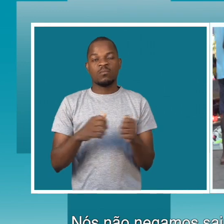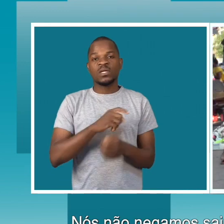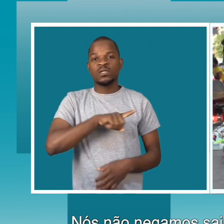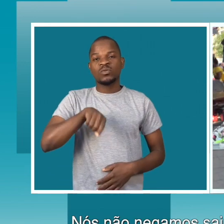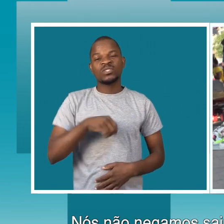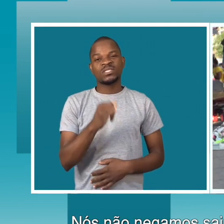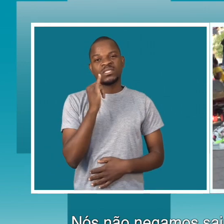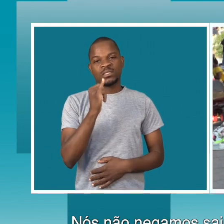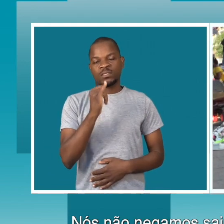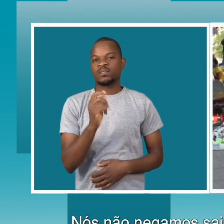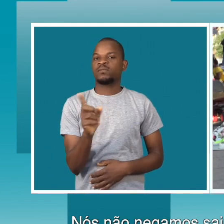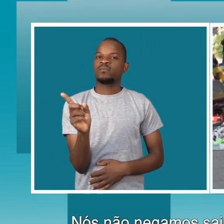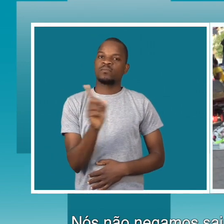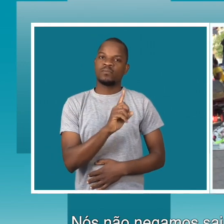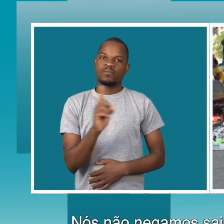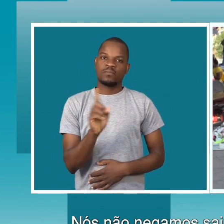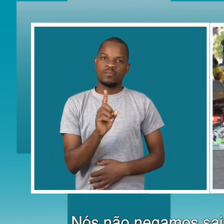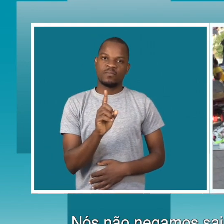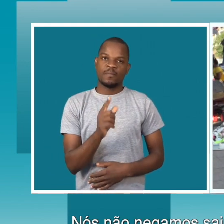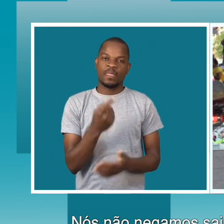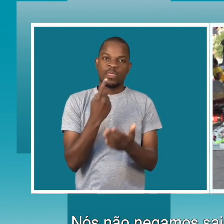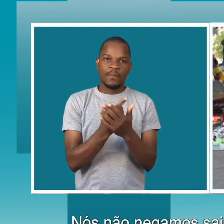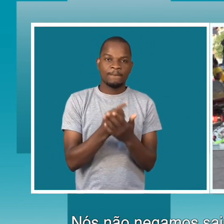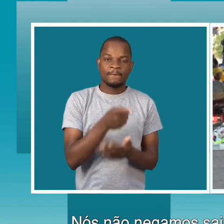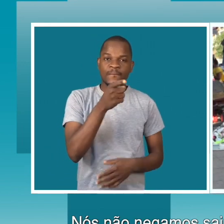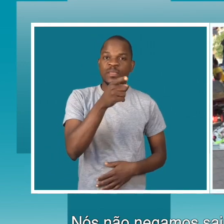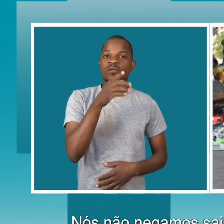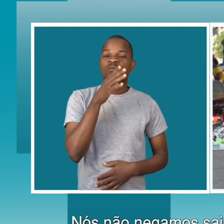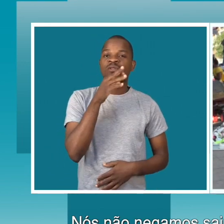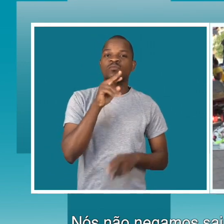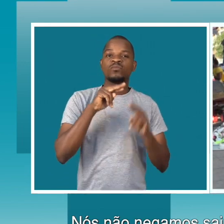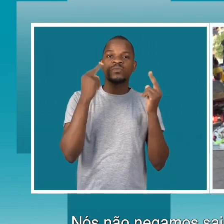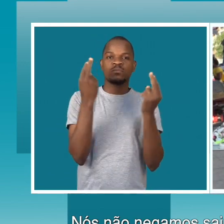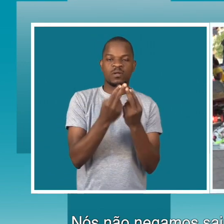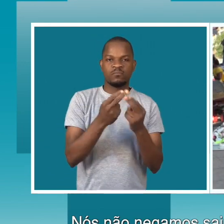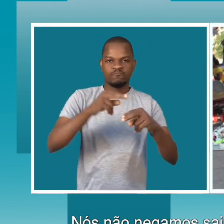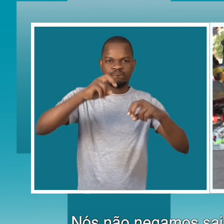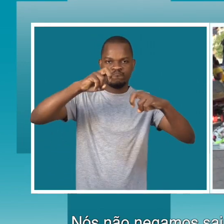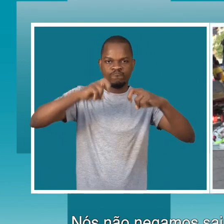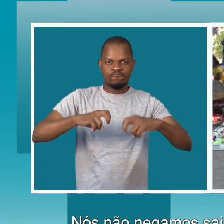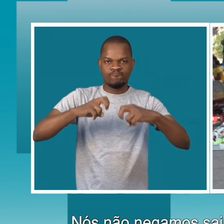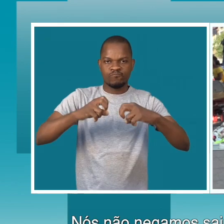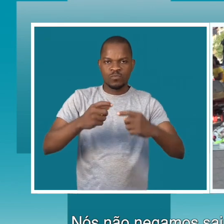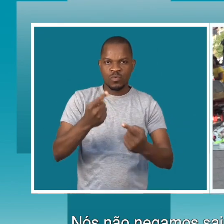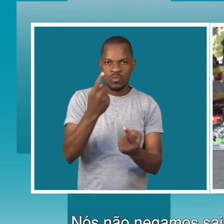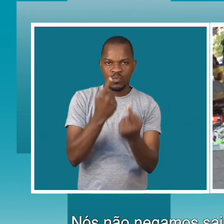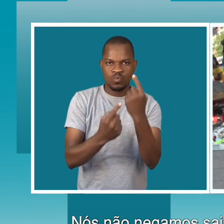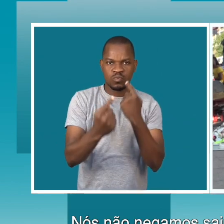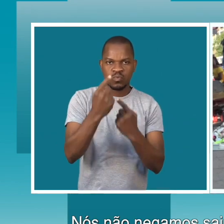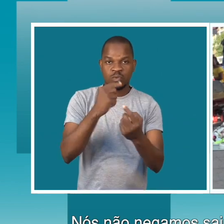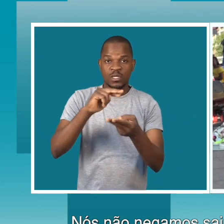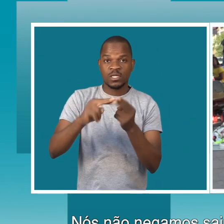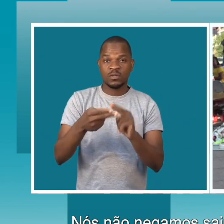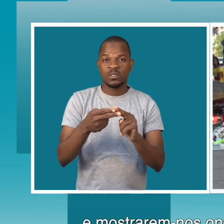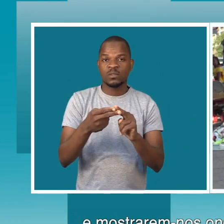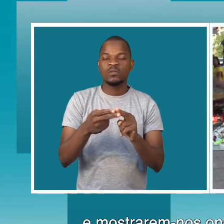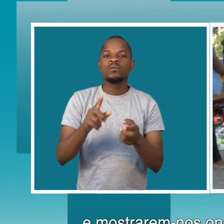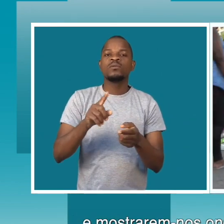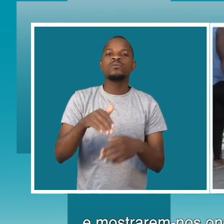nós não estamos negados a sair, mas eles podiam o quê? Podiam sentar e fazer reunião e procurar esse sítio